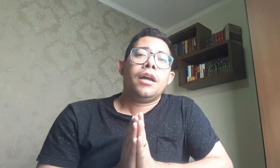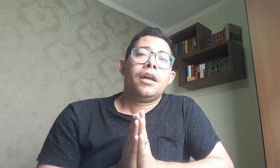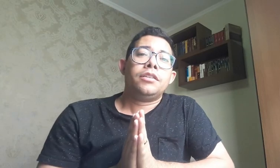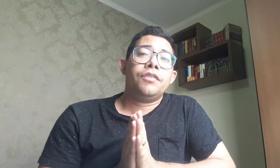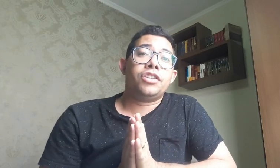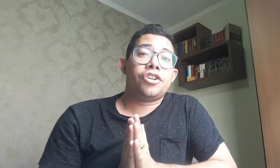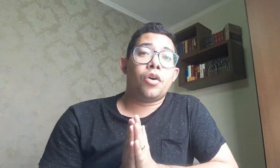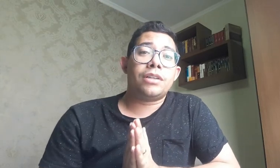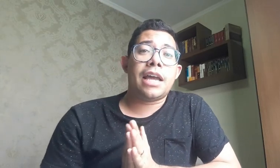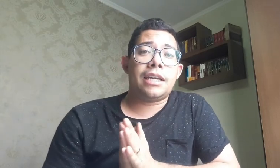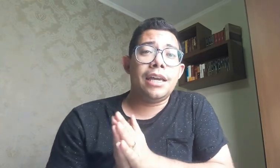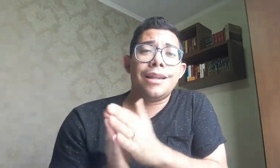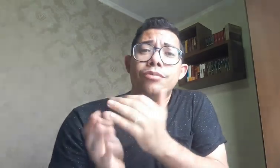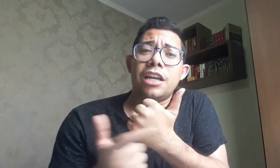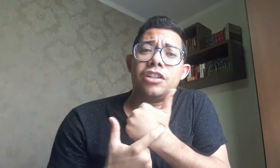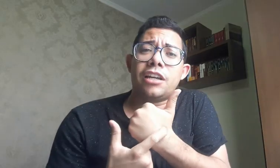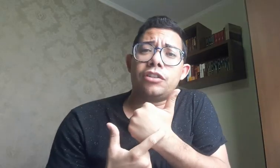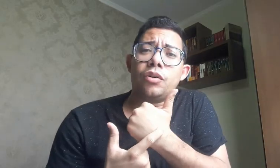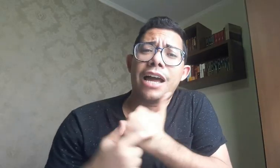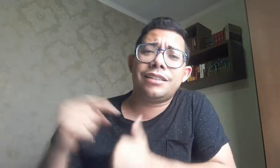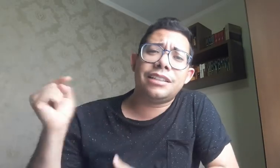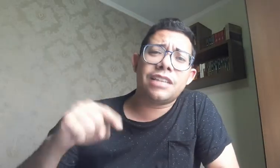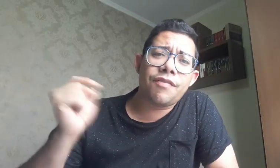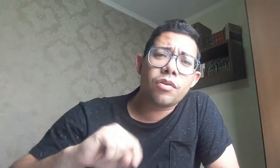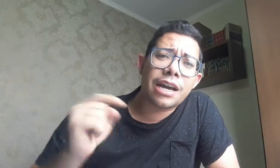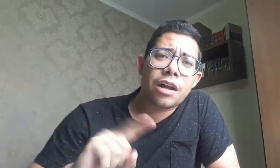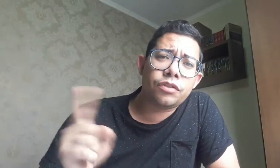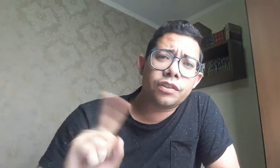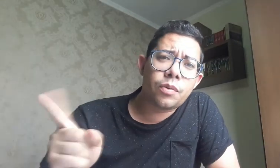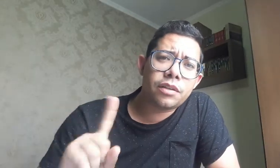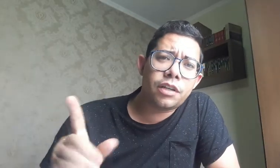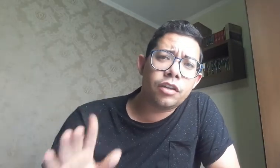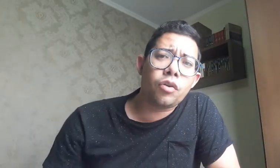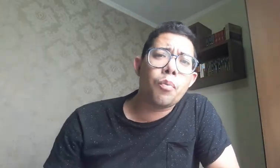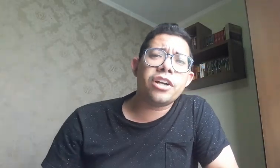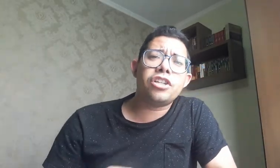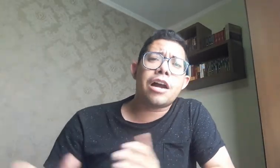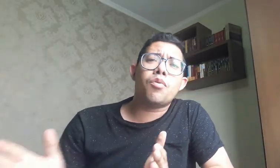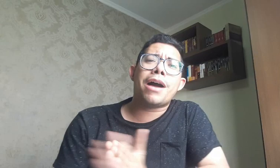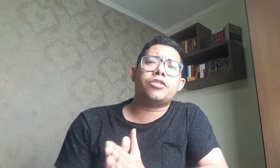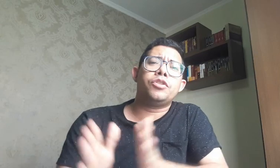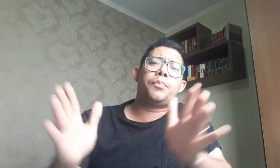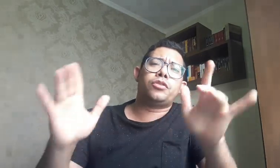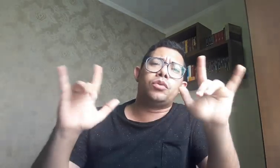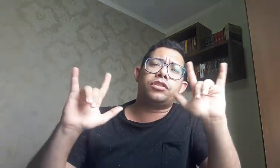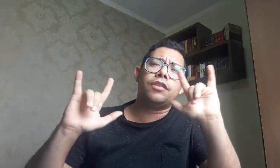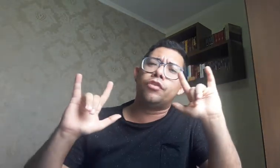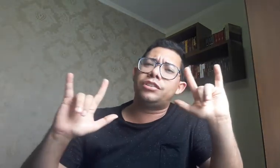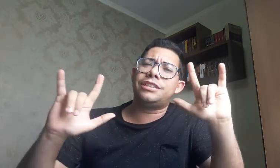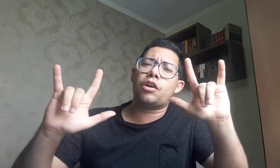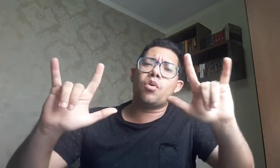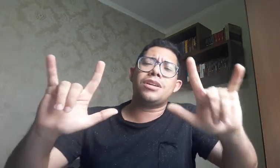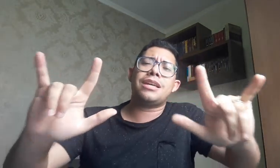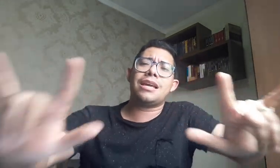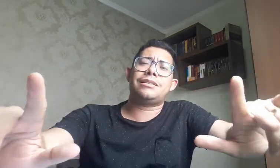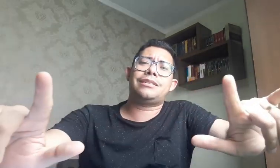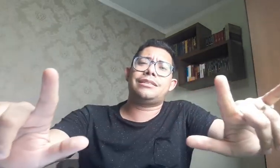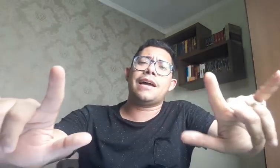Se você chegou até aqui, não deixe de deixar seu like, se inscrever no canal se você não é inscrito e compartilhar com o máximo de pessoas que você conheça.